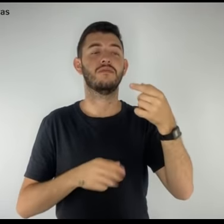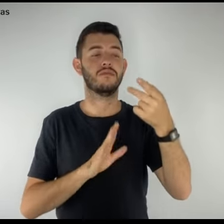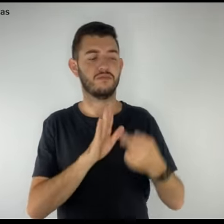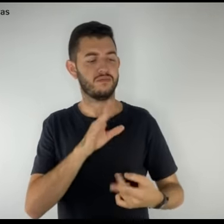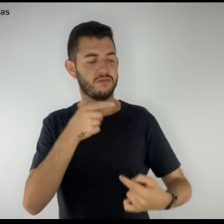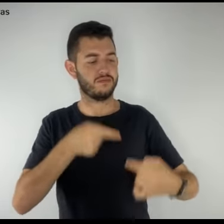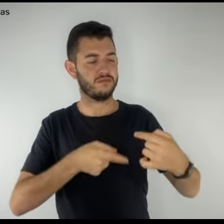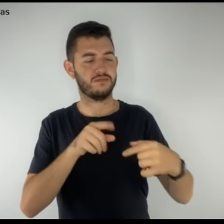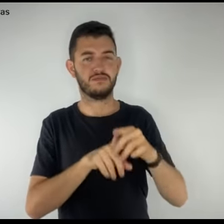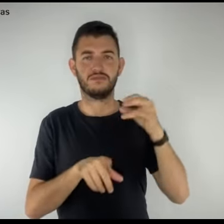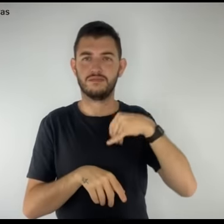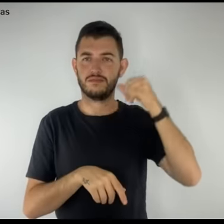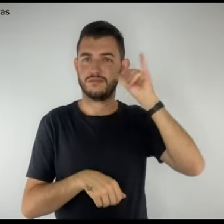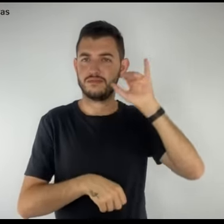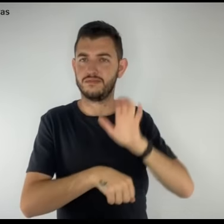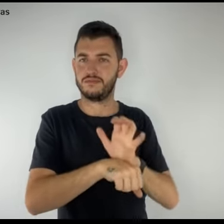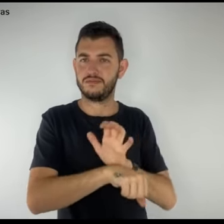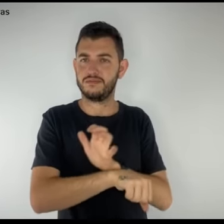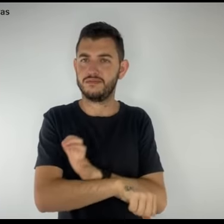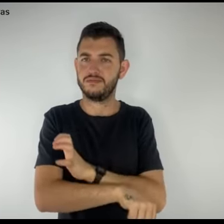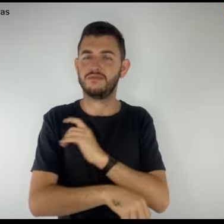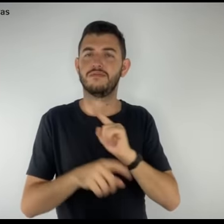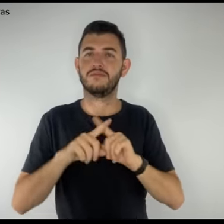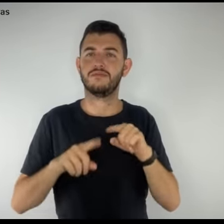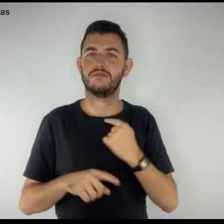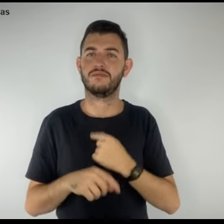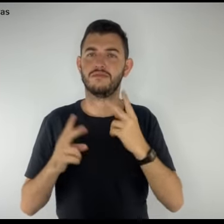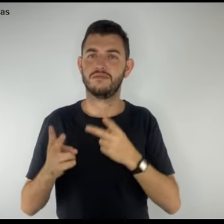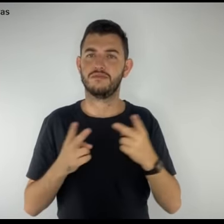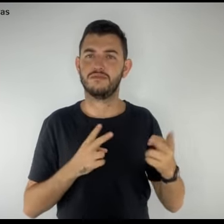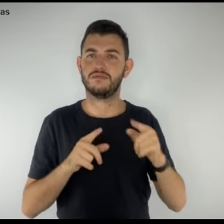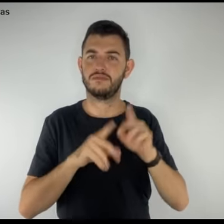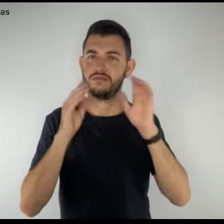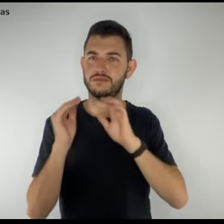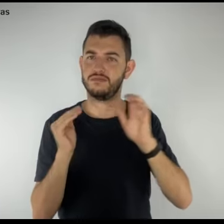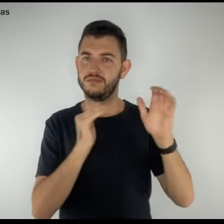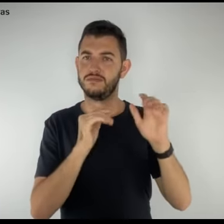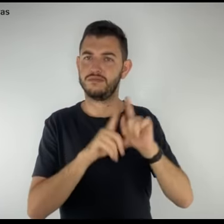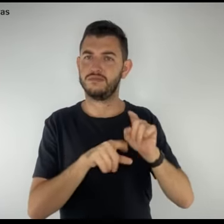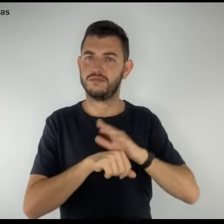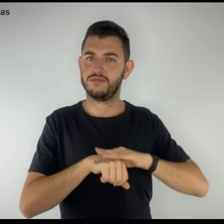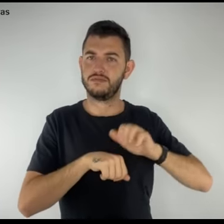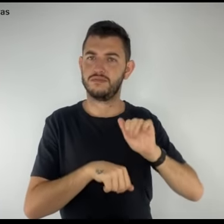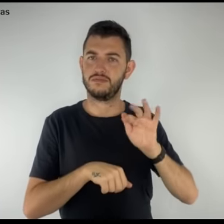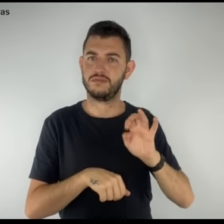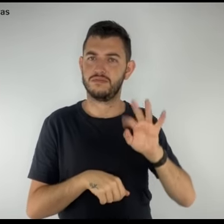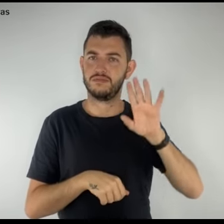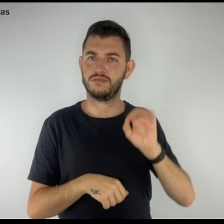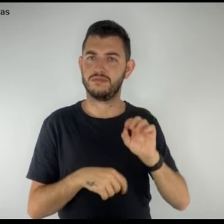antirracista, e assim seguimos no respeito, no afeto e no cuidado.